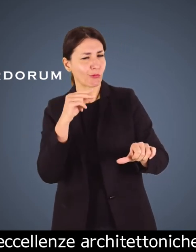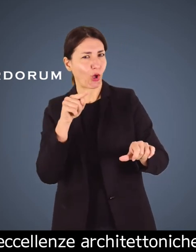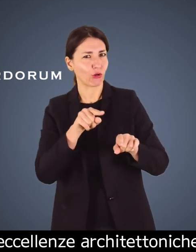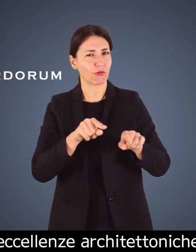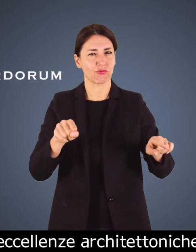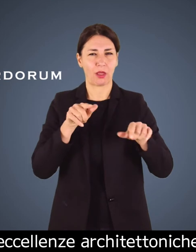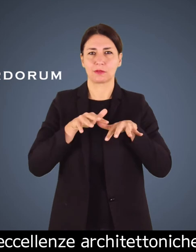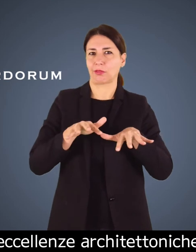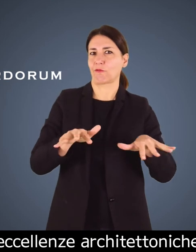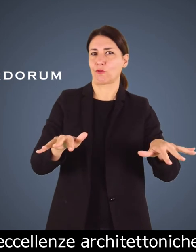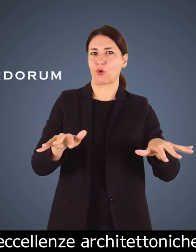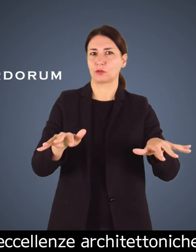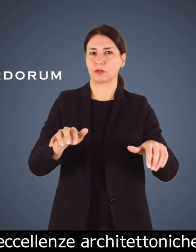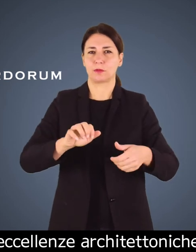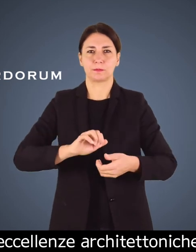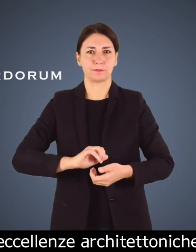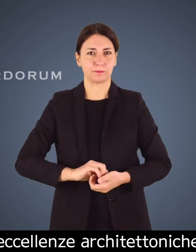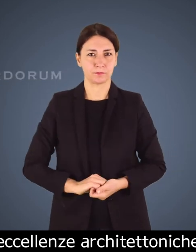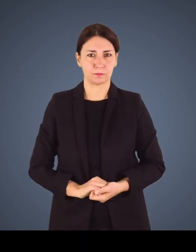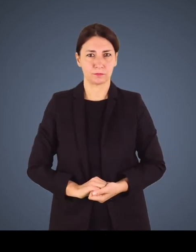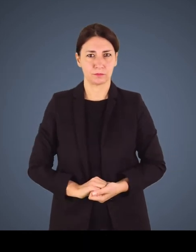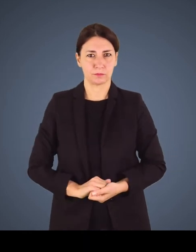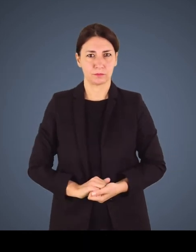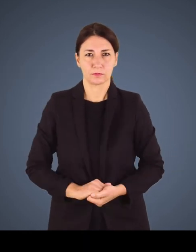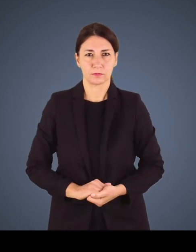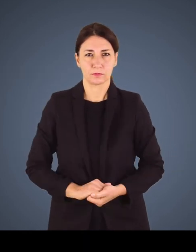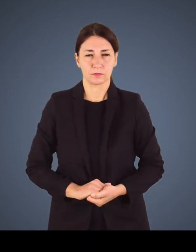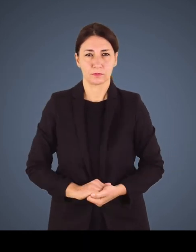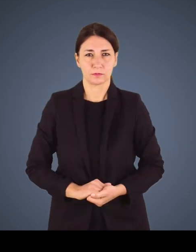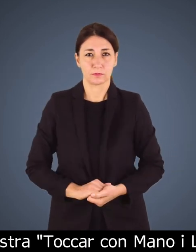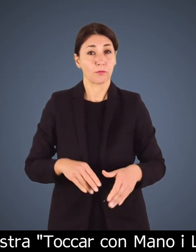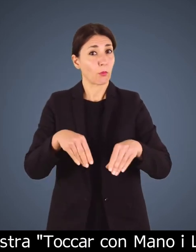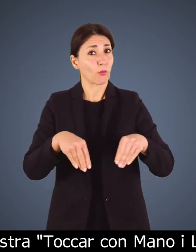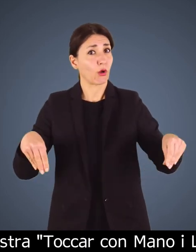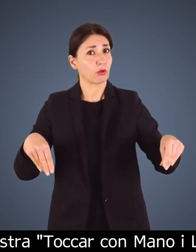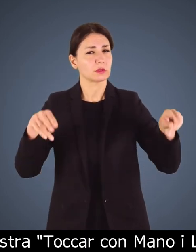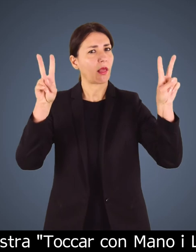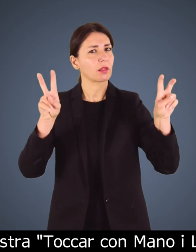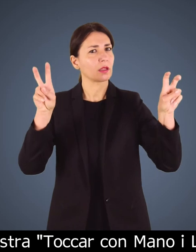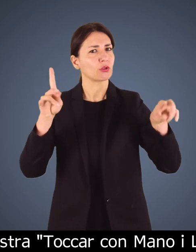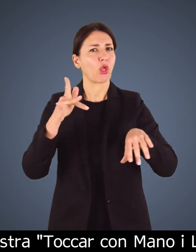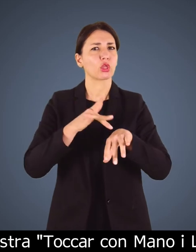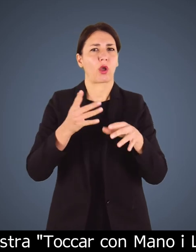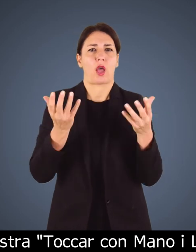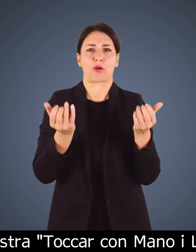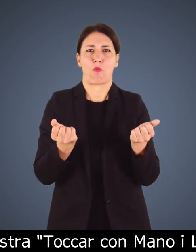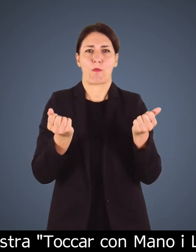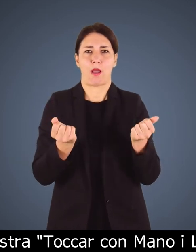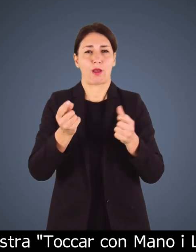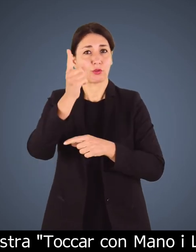con la mostra toccar con